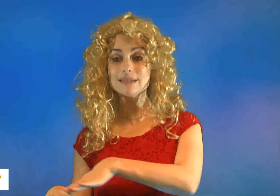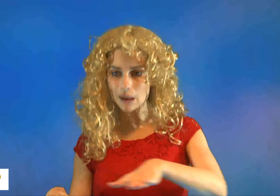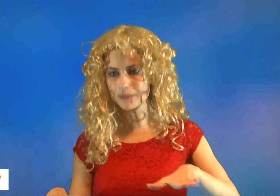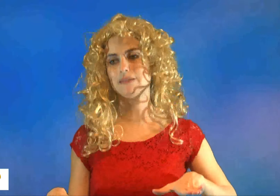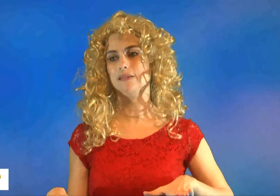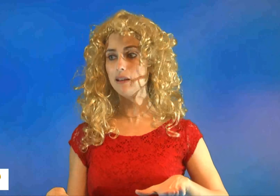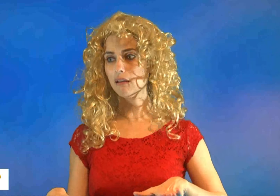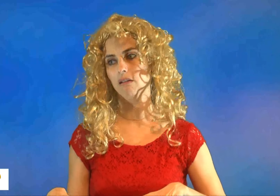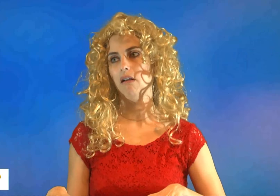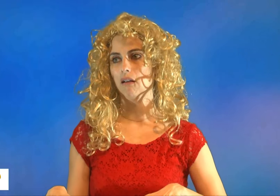simplicité.